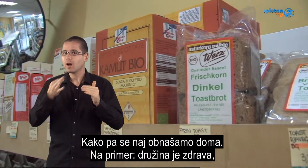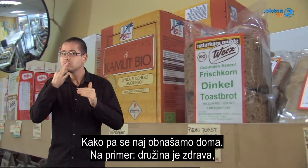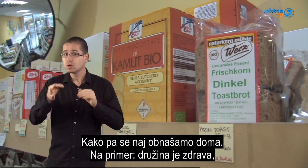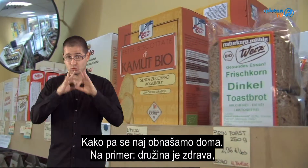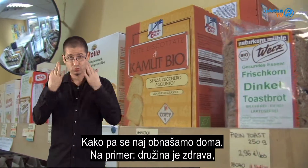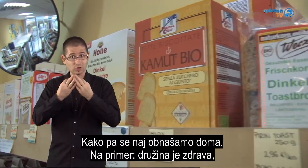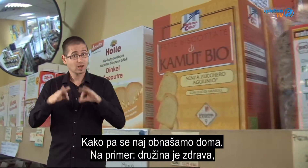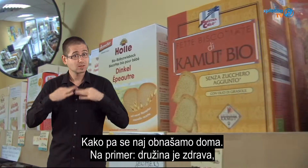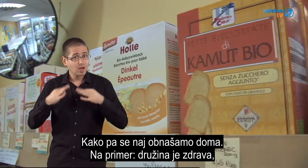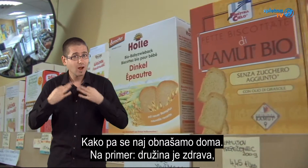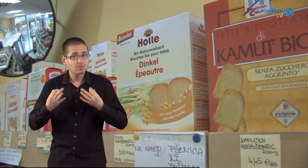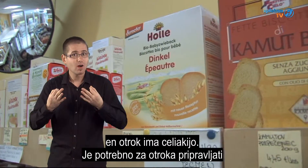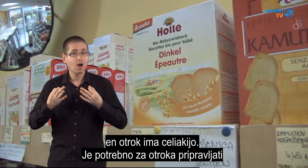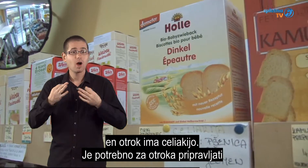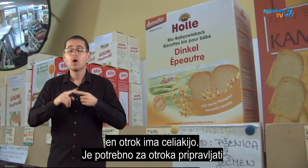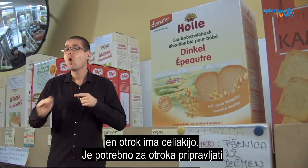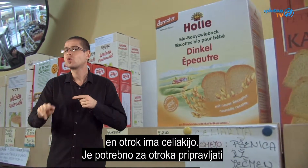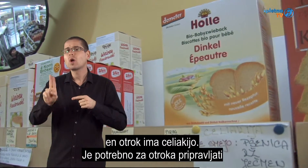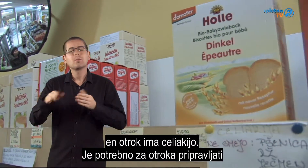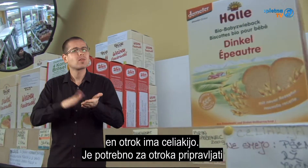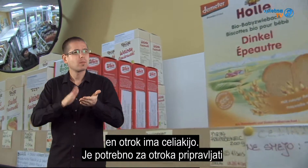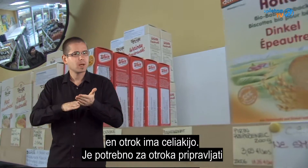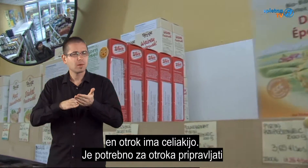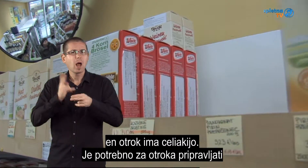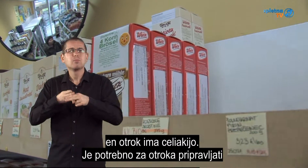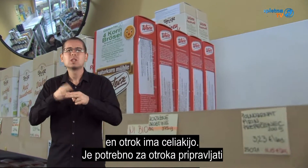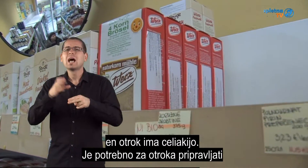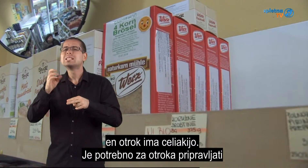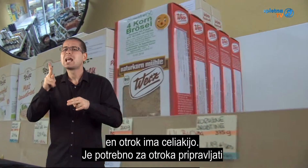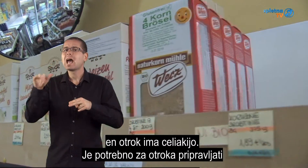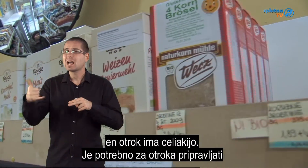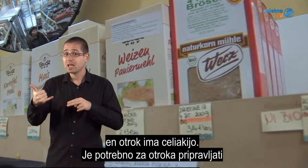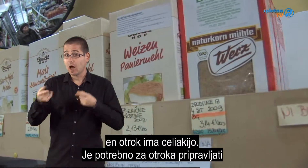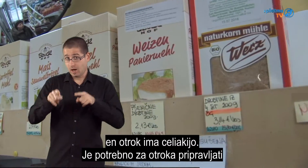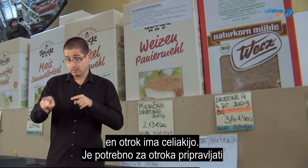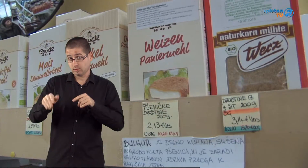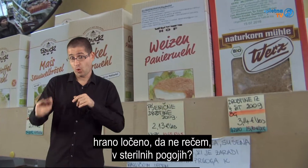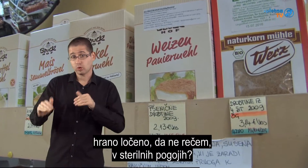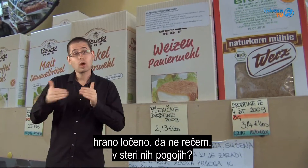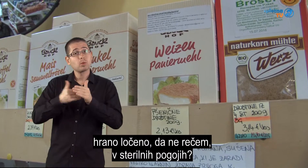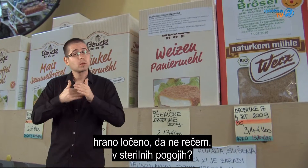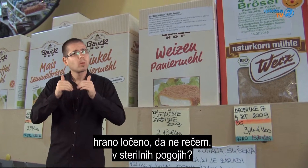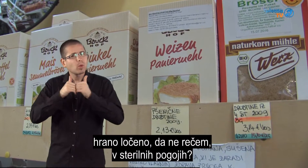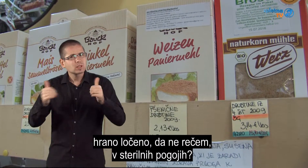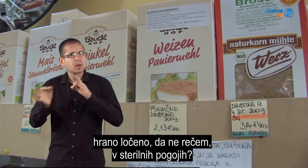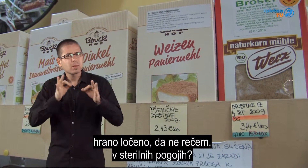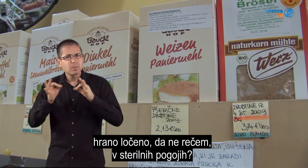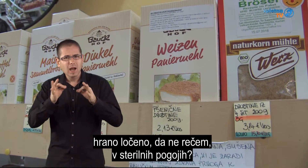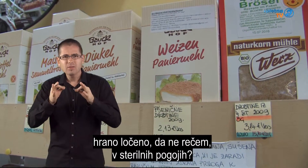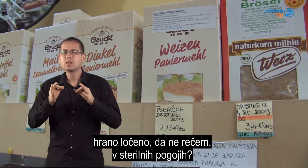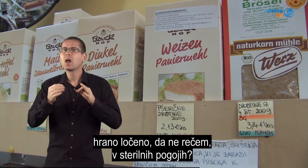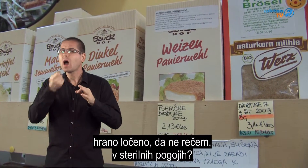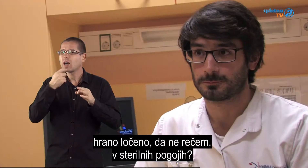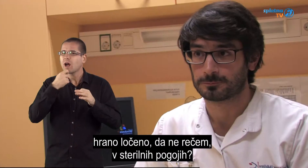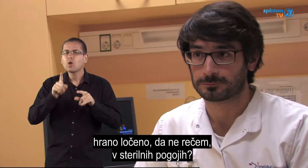Družina je zdrava, en otrok ima recimo celiakijo. Je treba za tega otroka posebej pripravljati hrano v nekih sterilnih